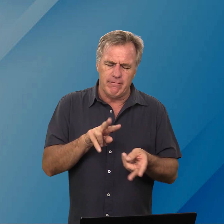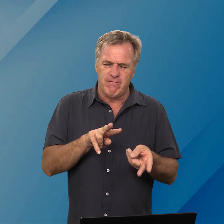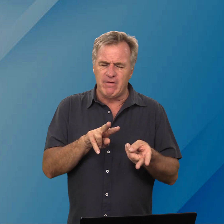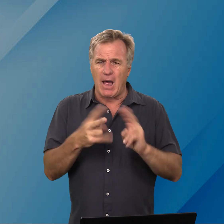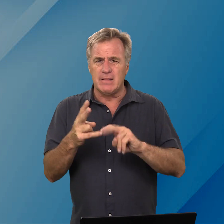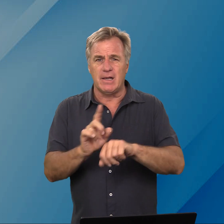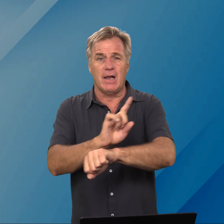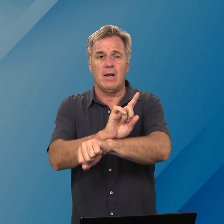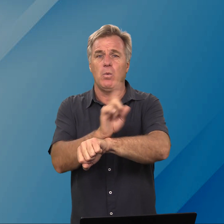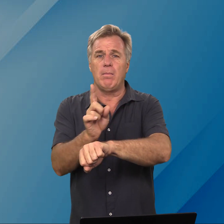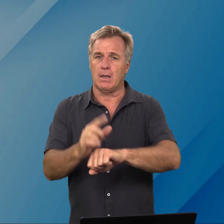verander in een oomlik